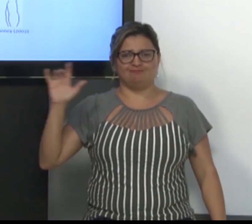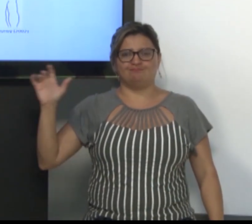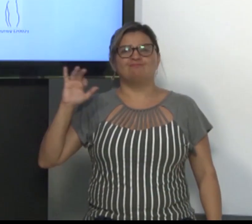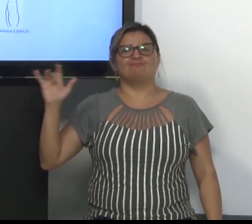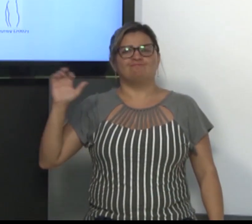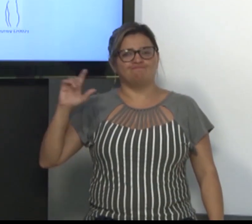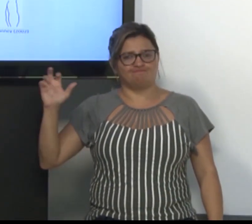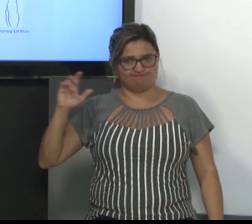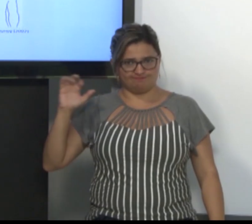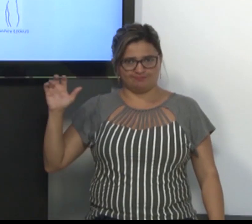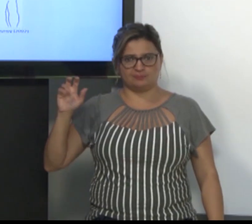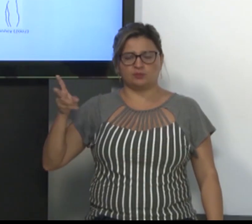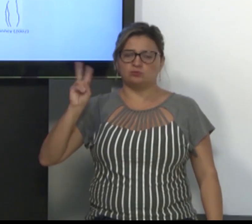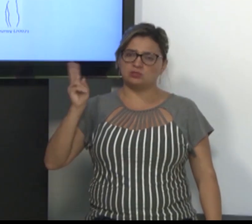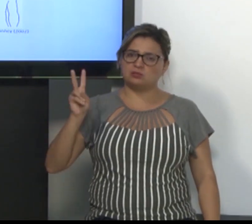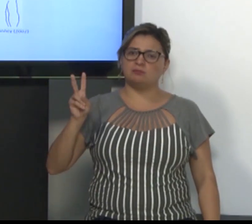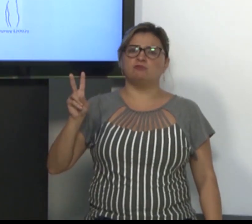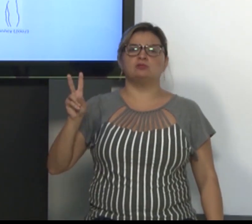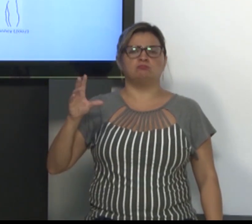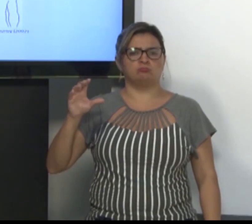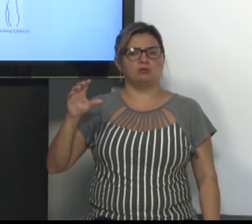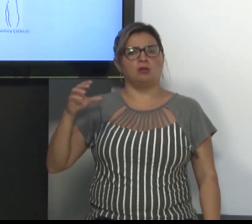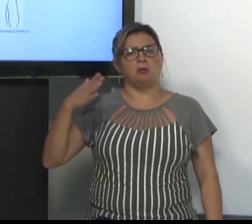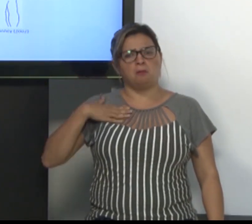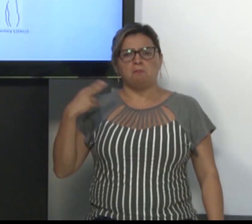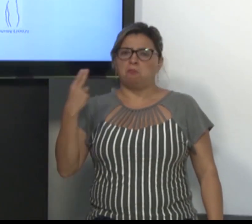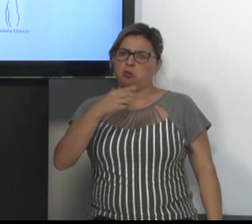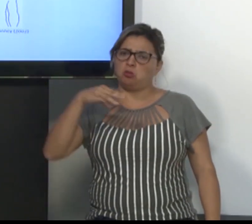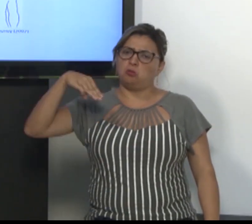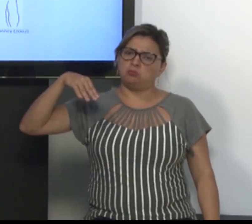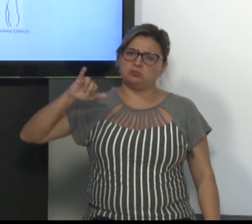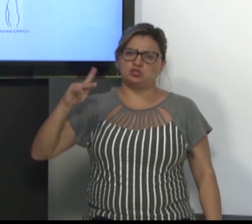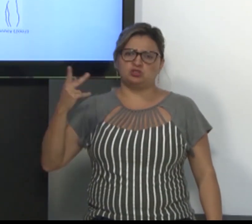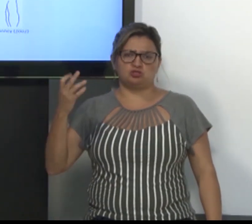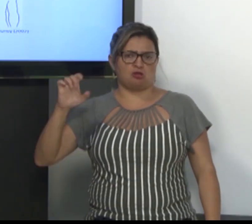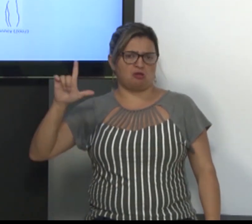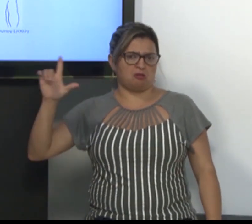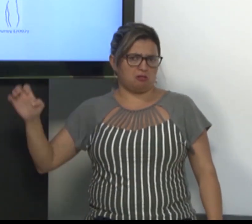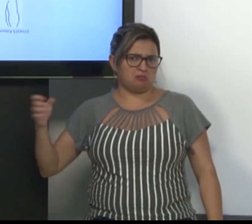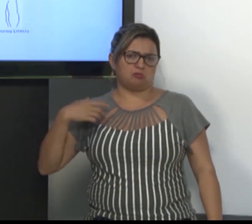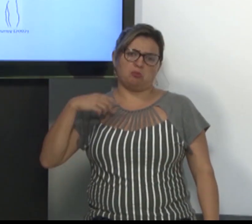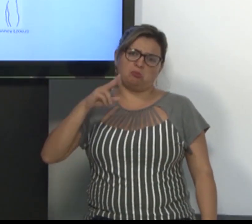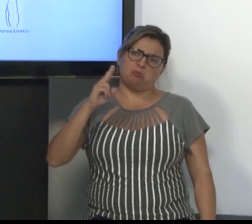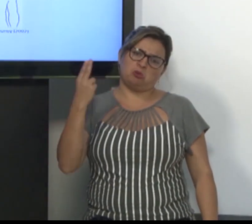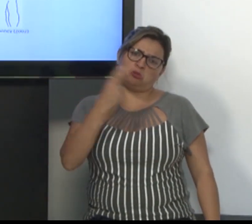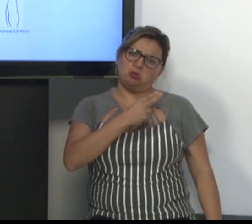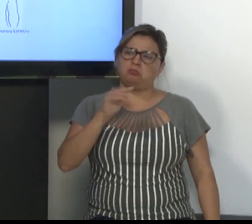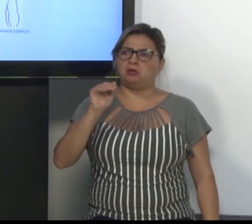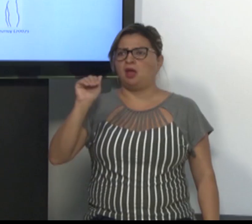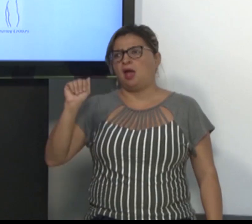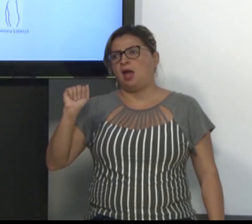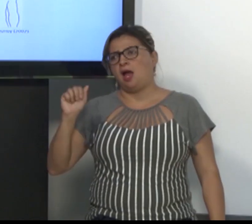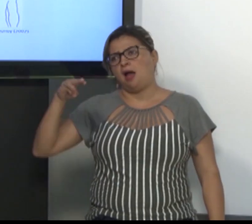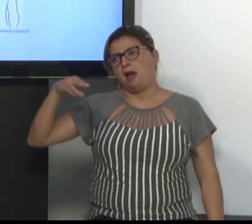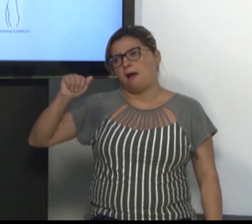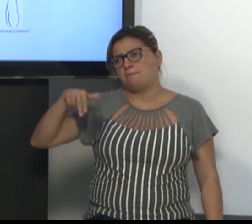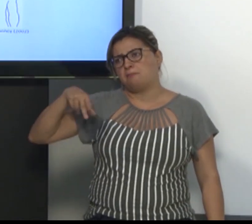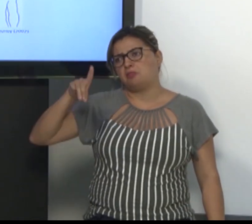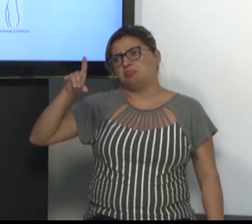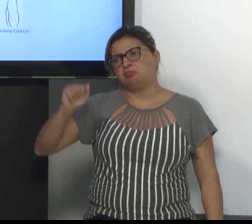ensinar na lateral, com o braço, com a mão na altura do ombro. Por exemplo, meu nome é Michelle,